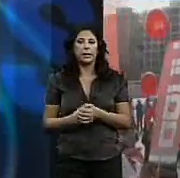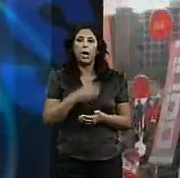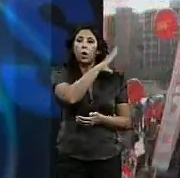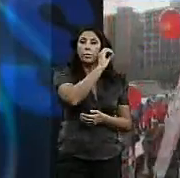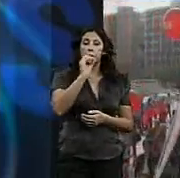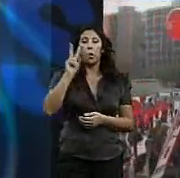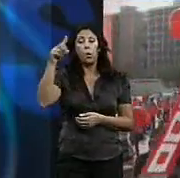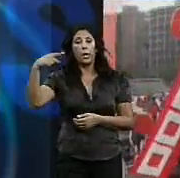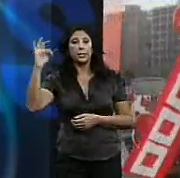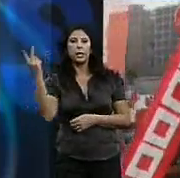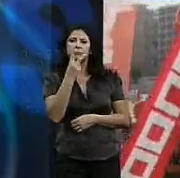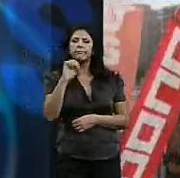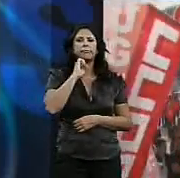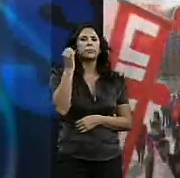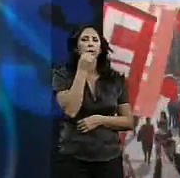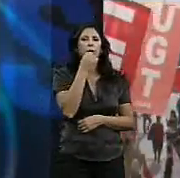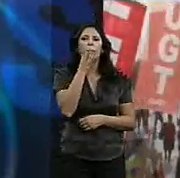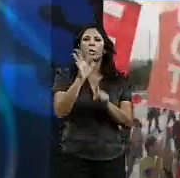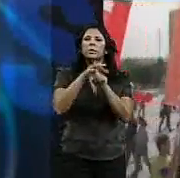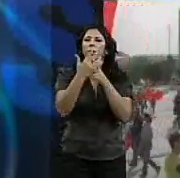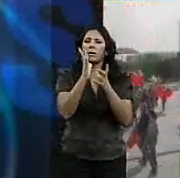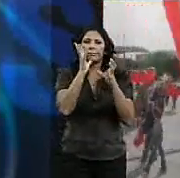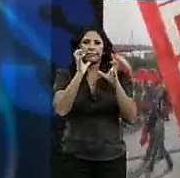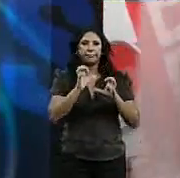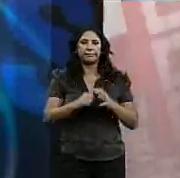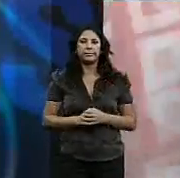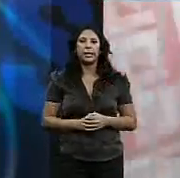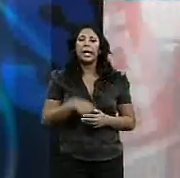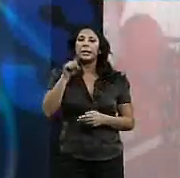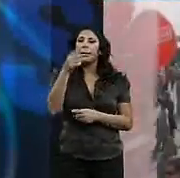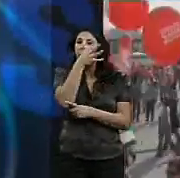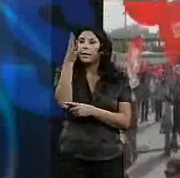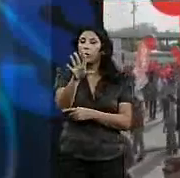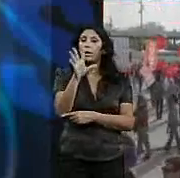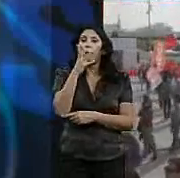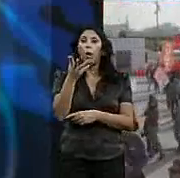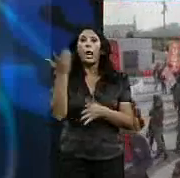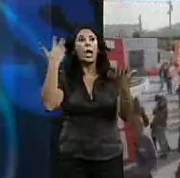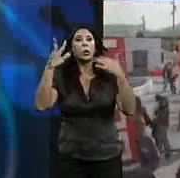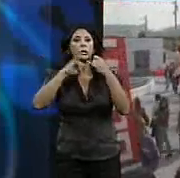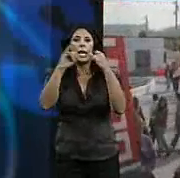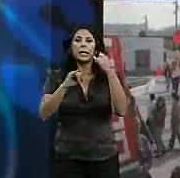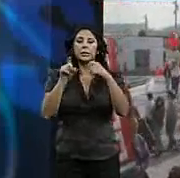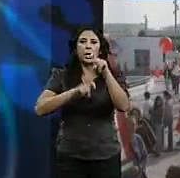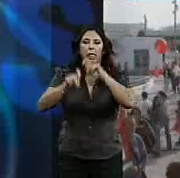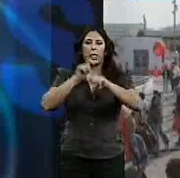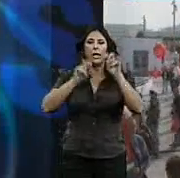y UGT reivindican la precaria situación que se vive y denuncian que con la excusa de la crisis se va hacia atrás con respecto a los logros